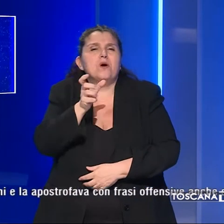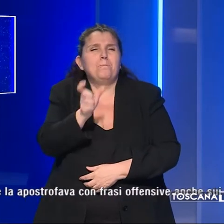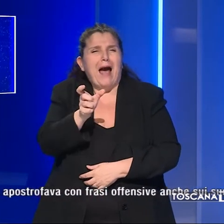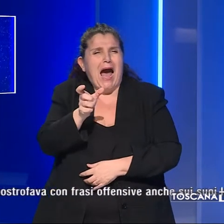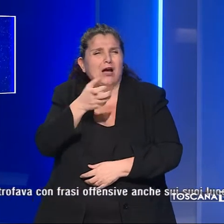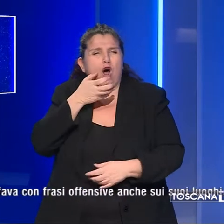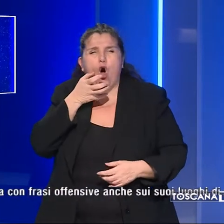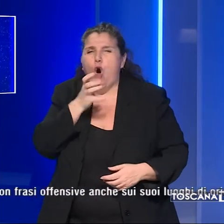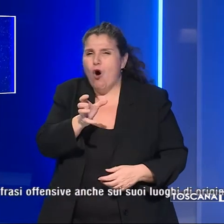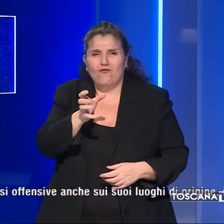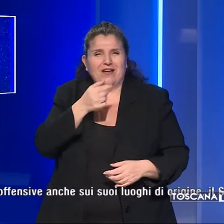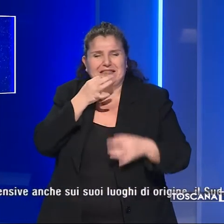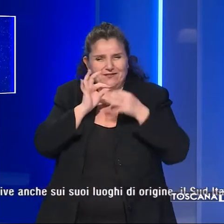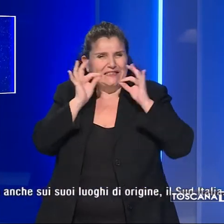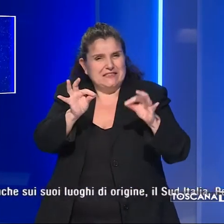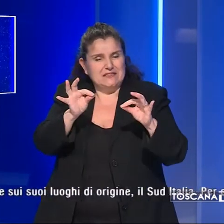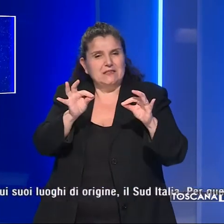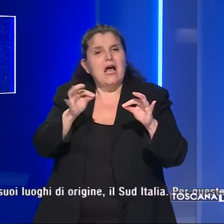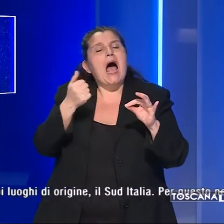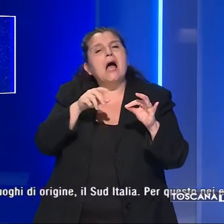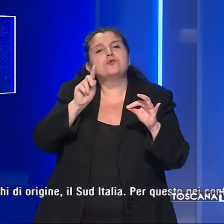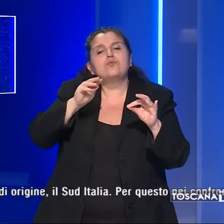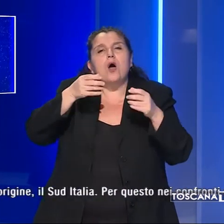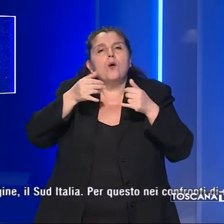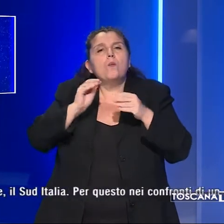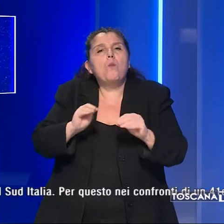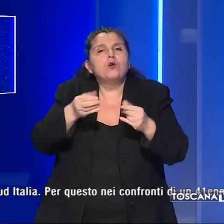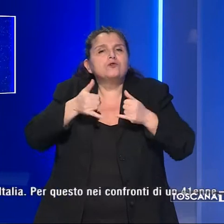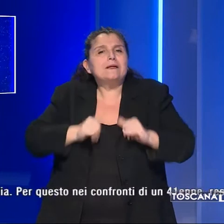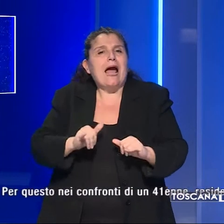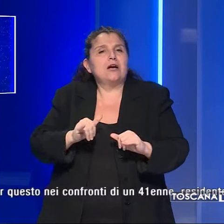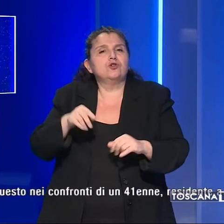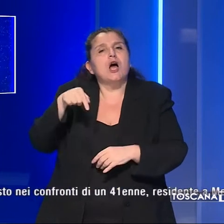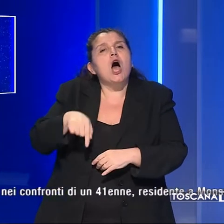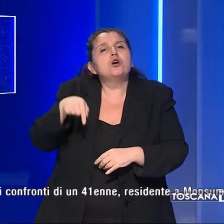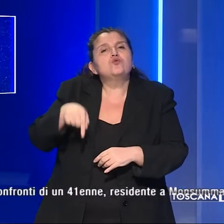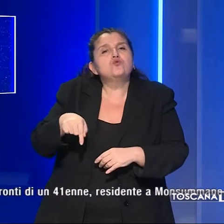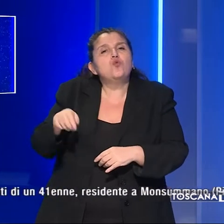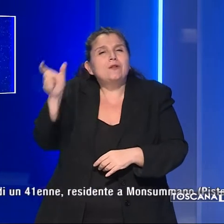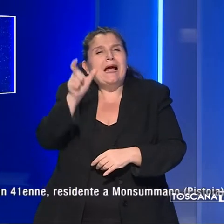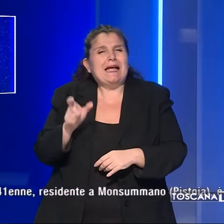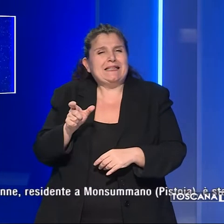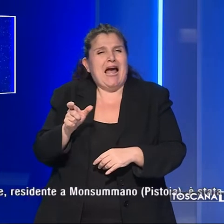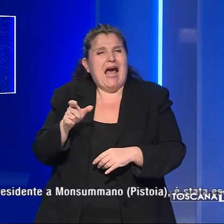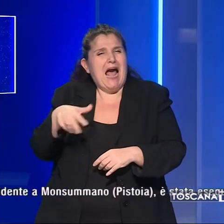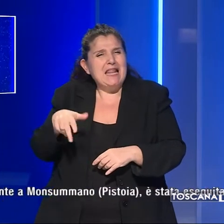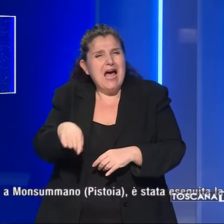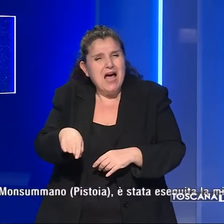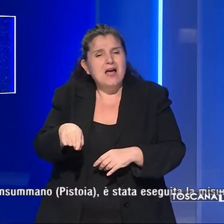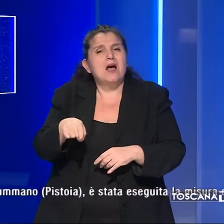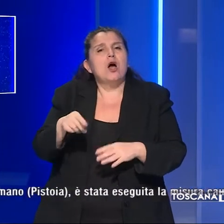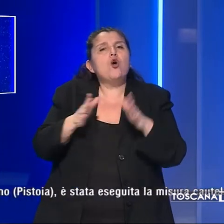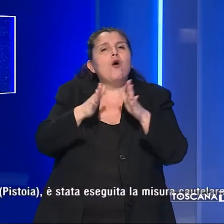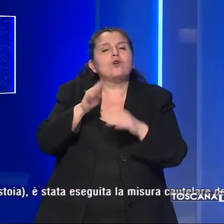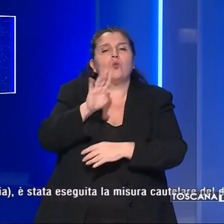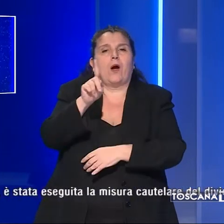frasi offensive anche sui suoi luoghi di origine, il Sud Italia. Per questo, nei confronti